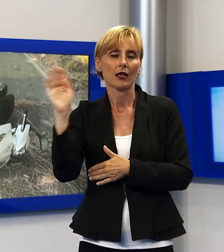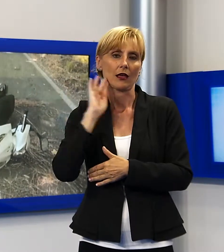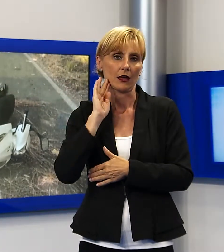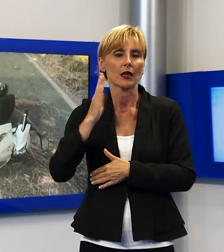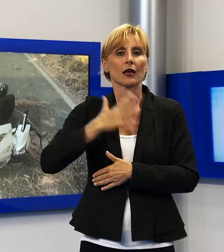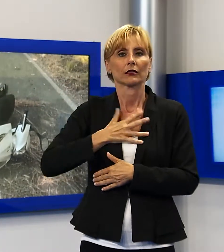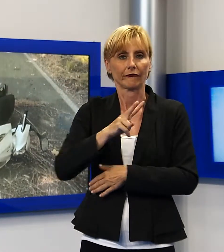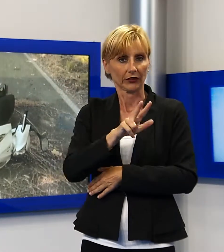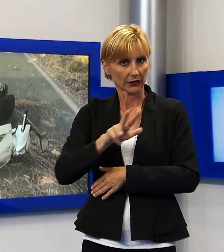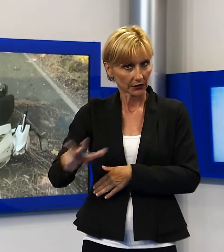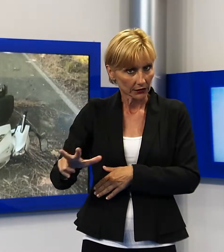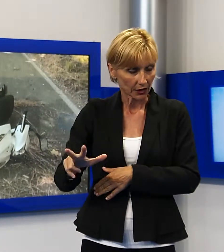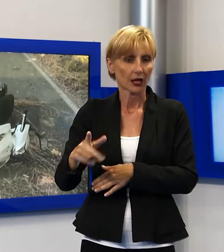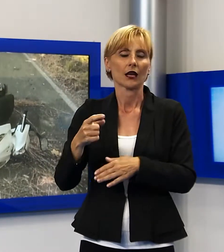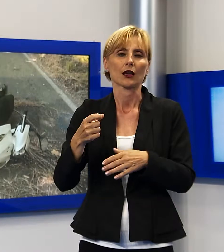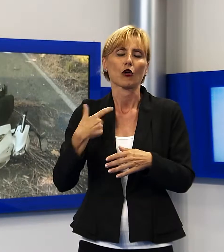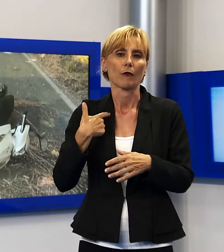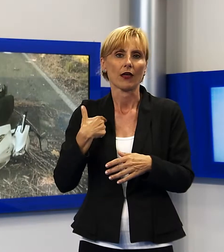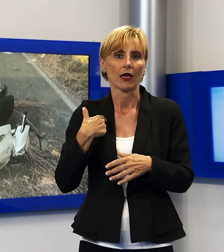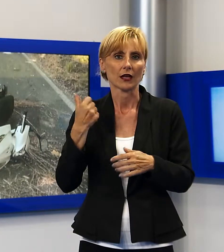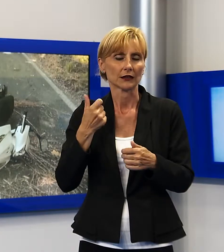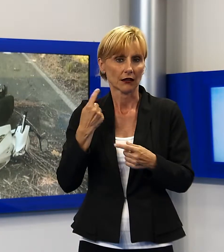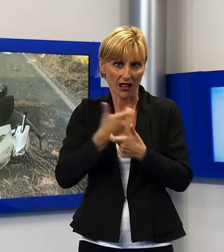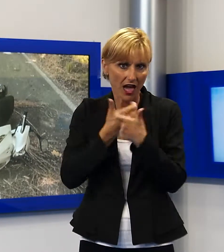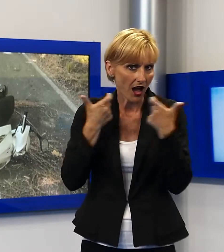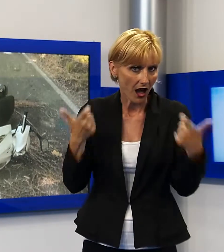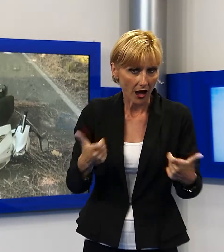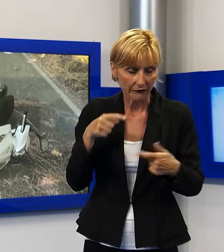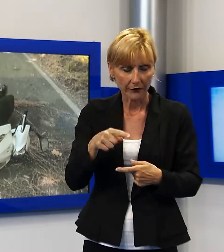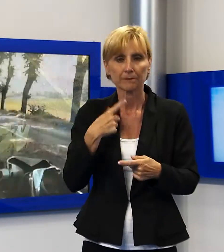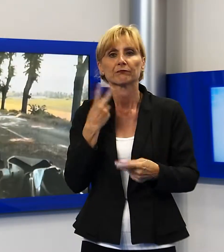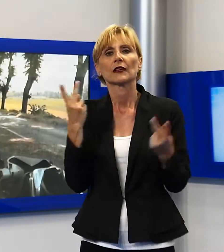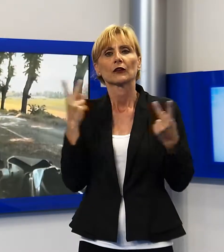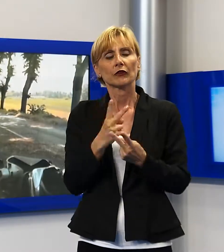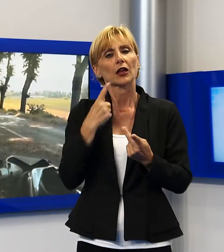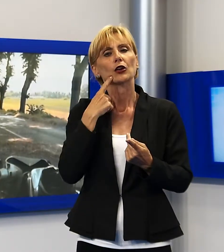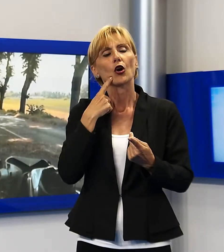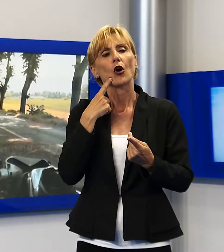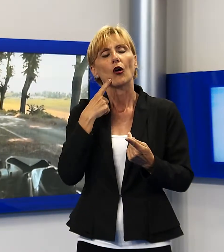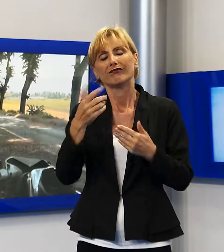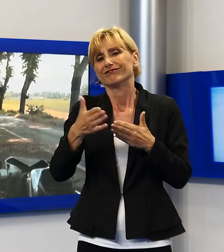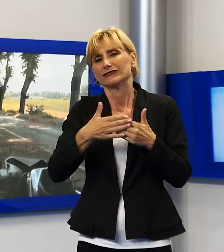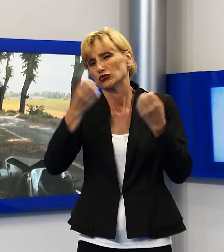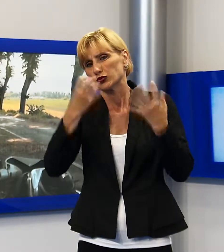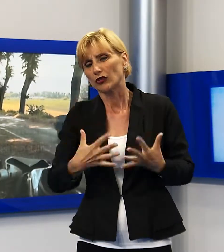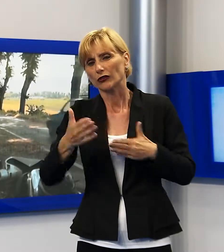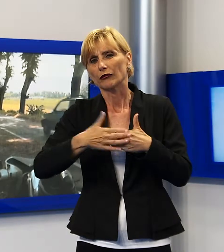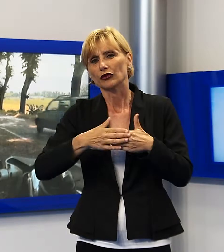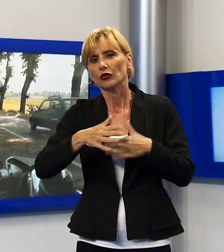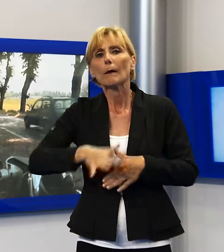avvenuto a metà mattinata sulla via sarzanese a Massarosa. Lo scontro si è verificato tra Piano del Quercione e la rotatoria di Montramito.